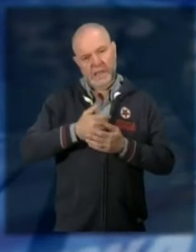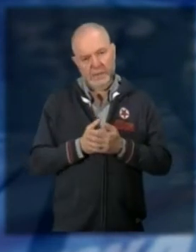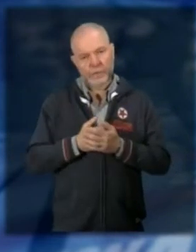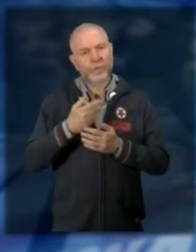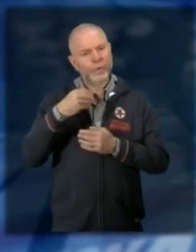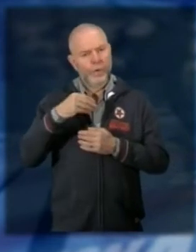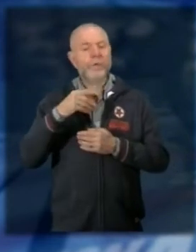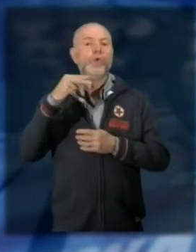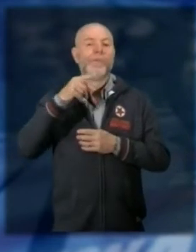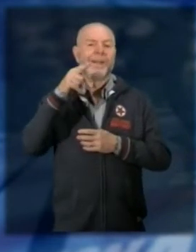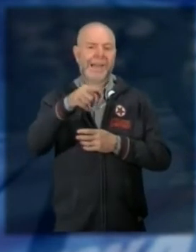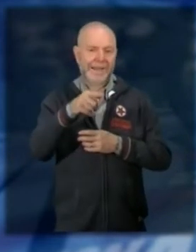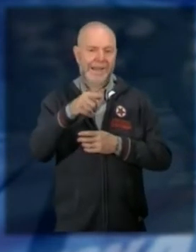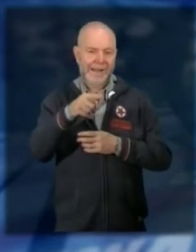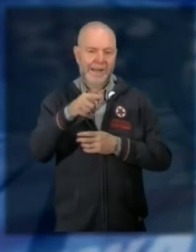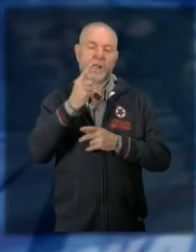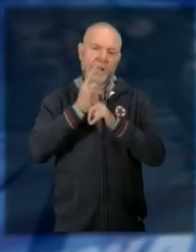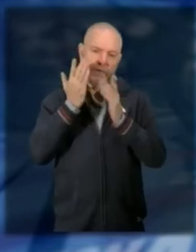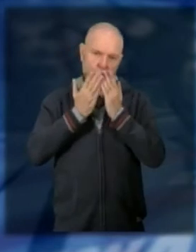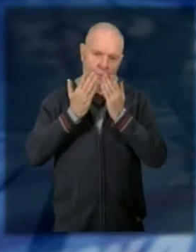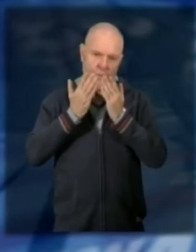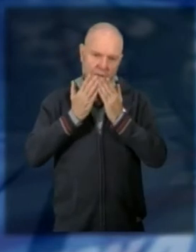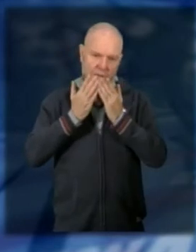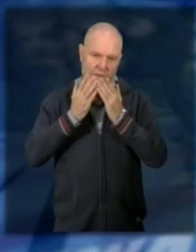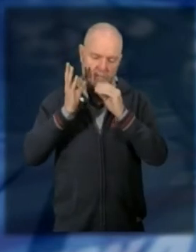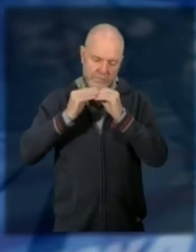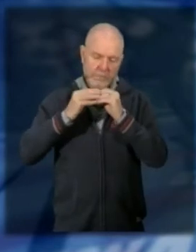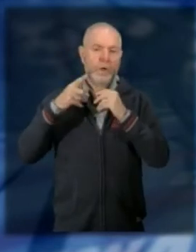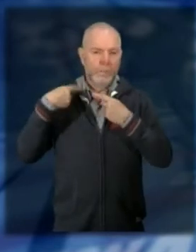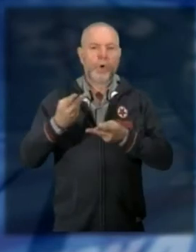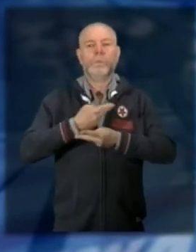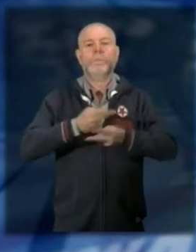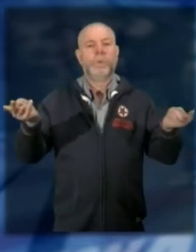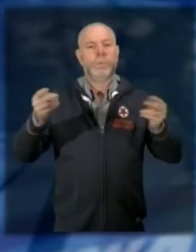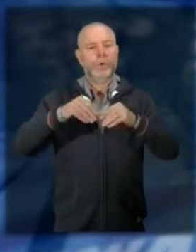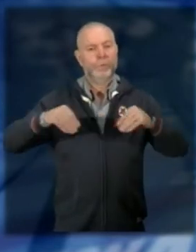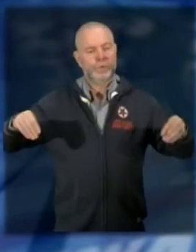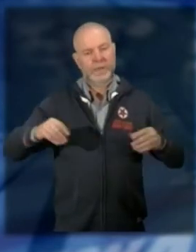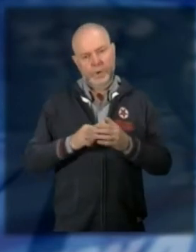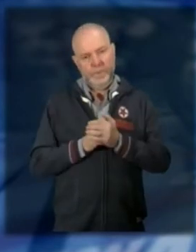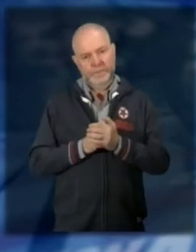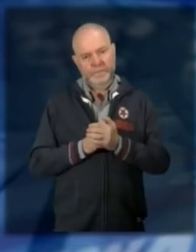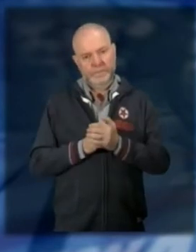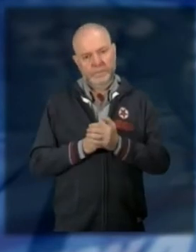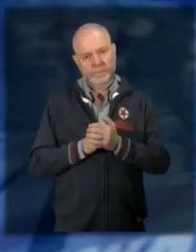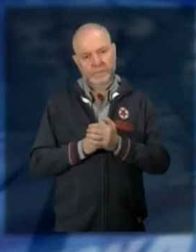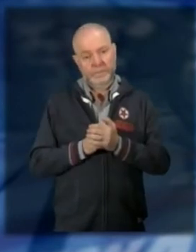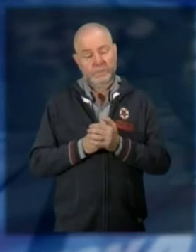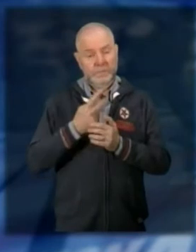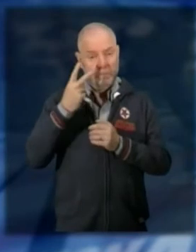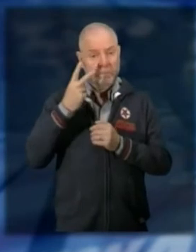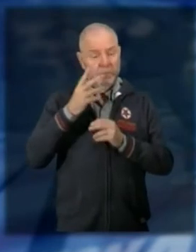sovrintendenza di Novara che potrà studiarlo nel dettaglio, restaurarlo e finalmente esporlo al pubblico inoltre nella conferenza di